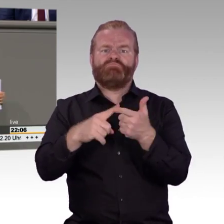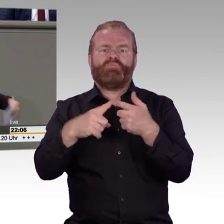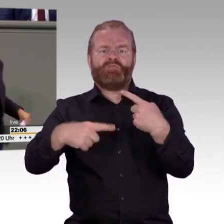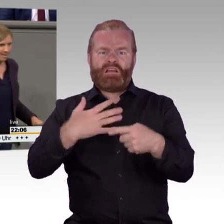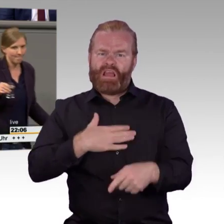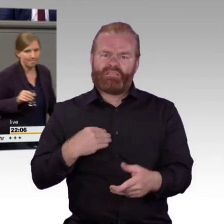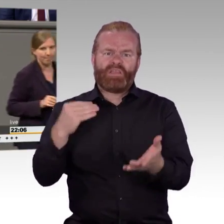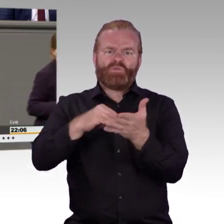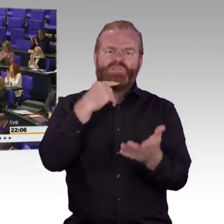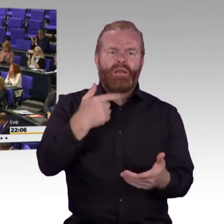Corinna Rüffer.